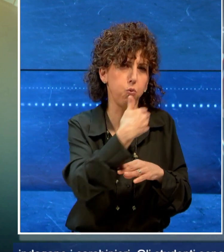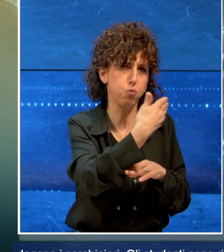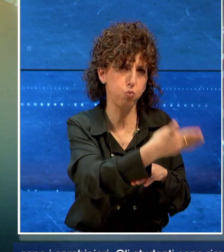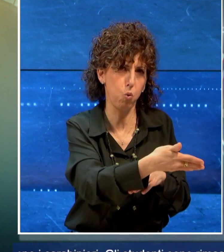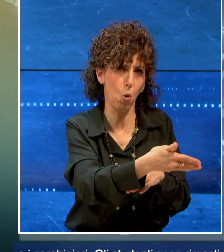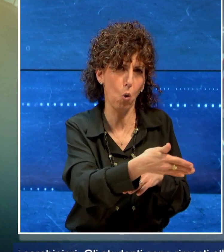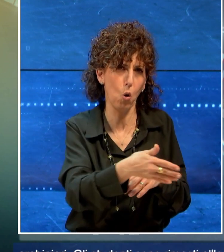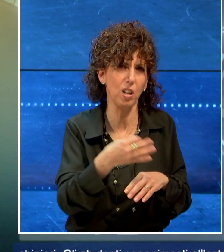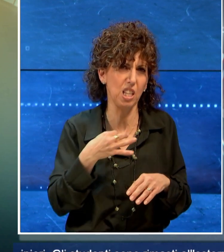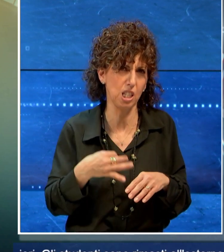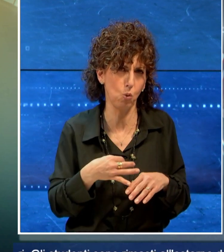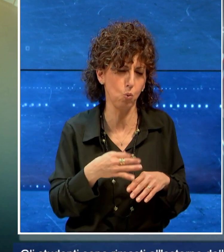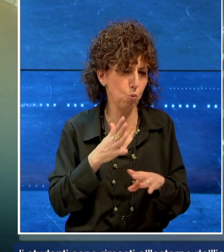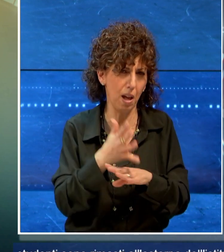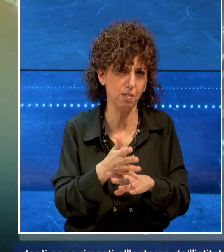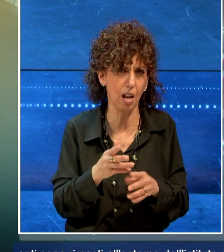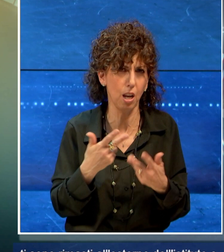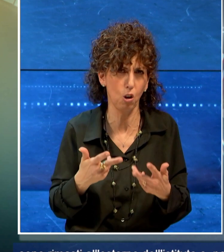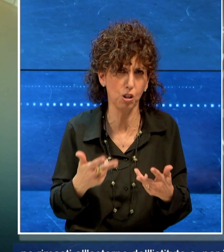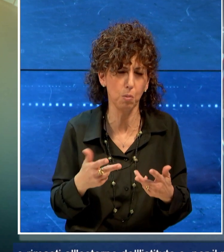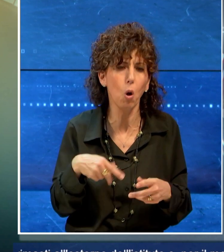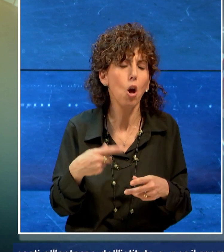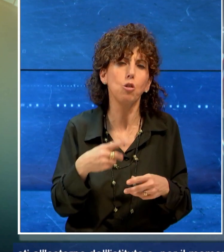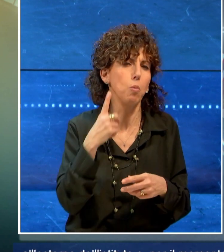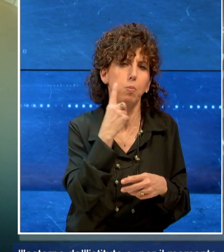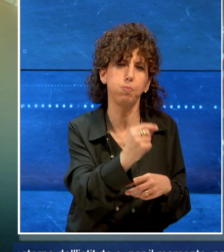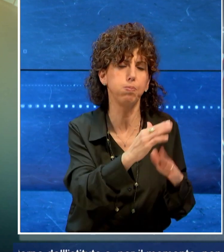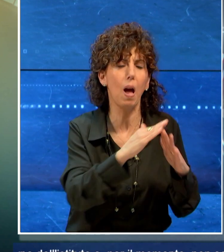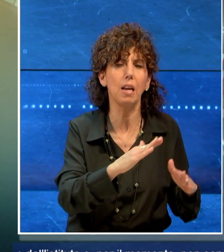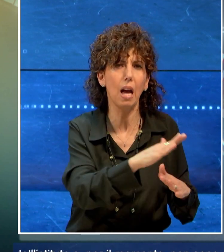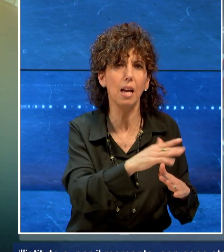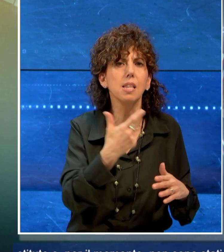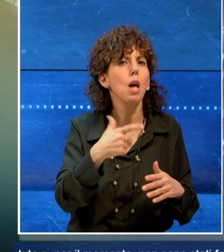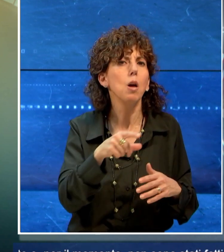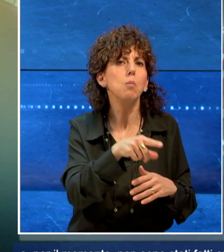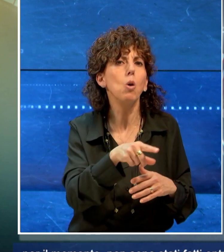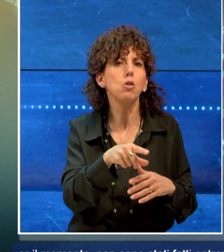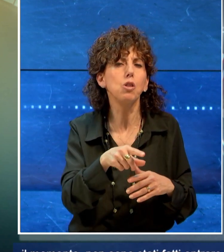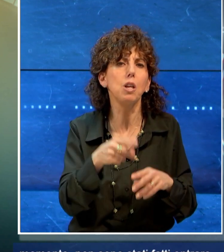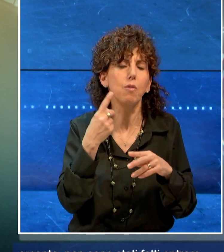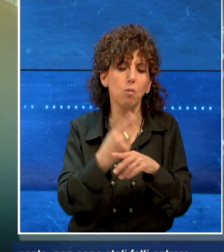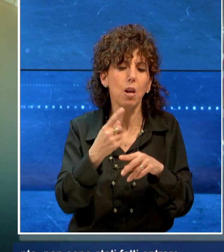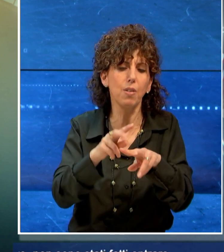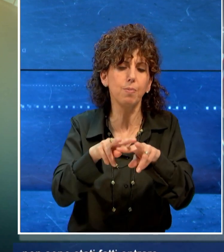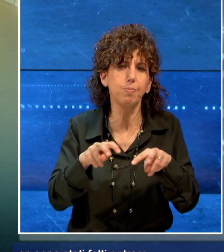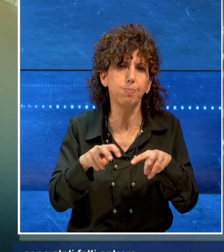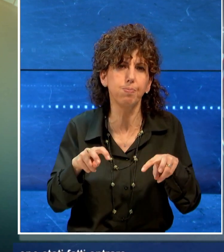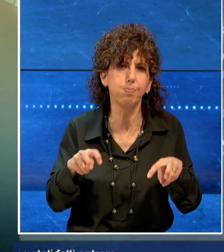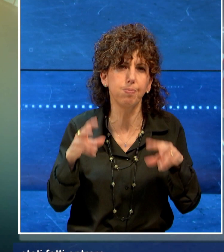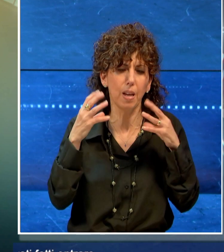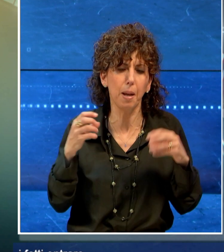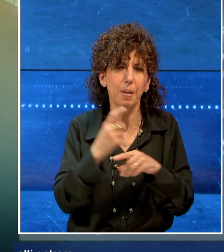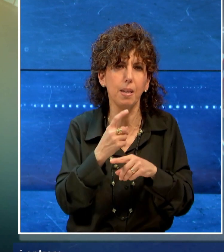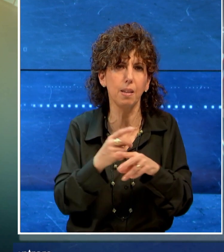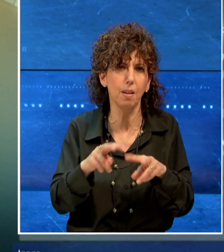'esterno dell'istituto e poi mandati a casa per permettere i rilievi delle forze